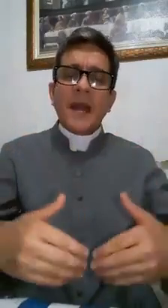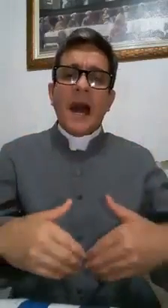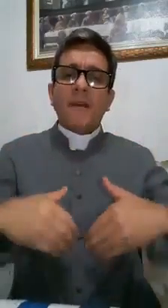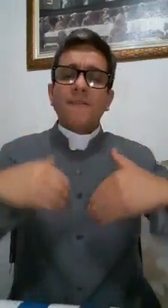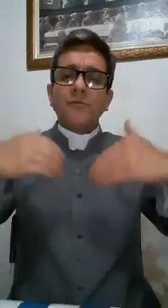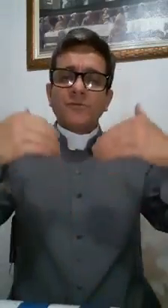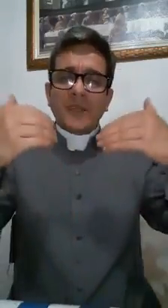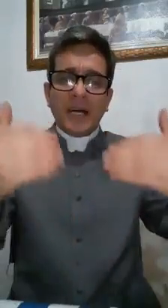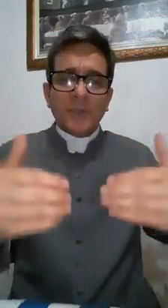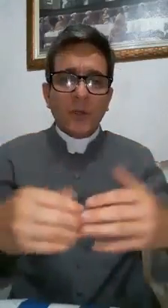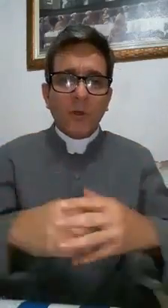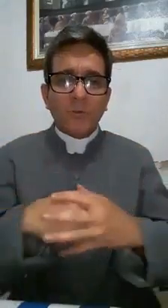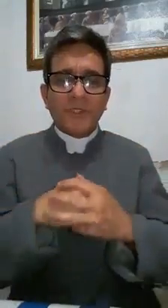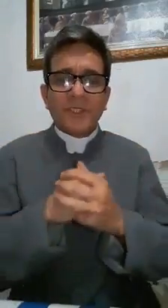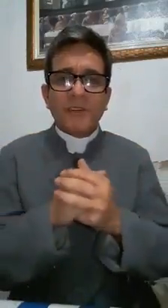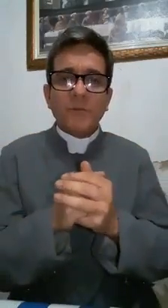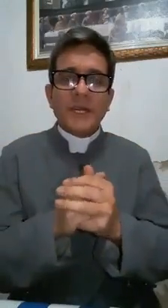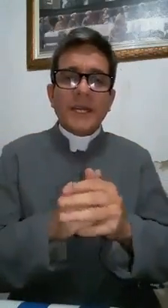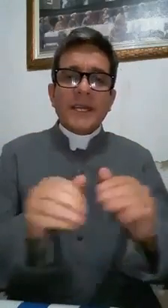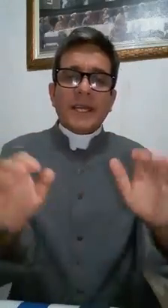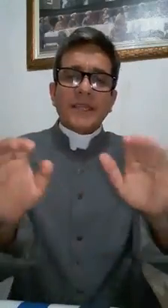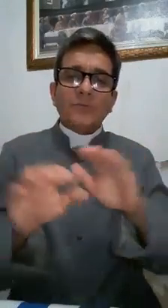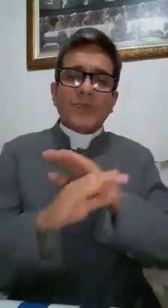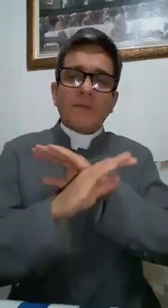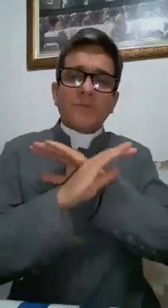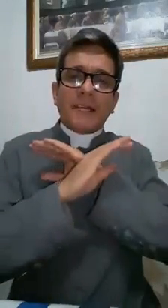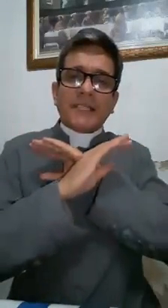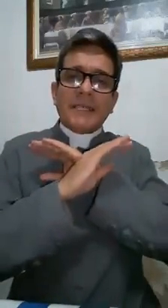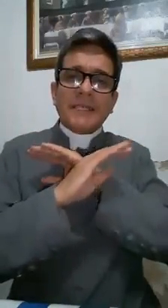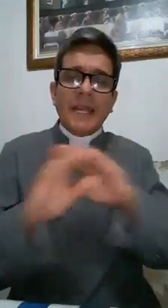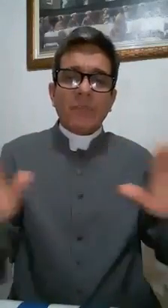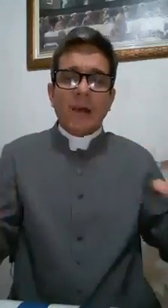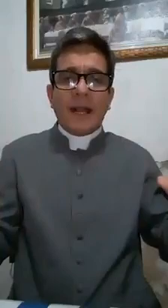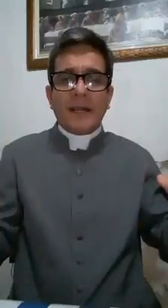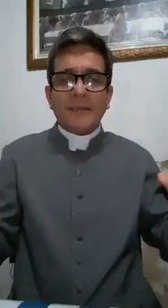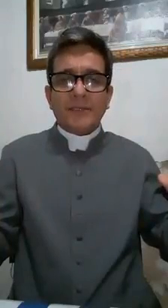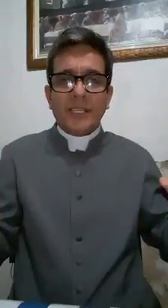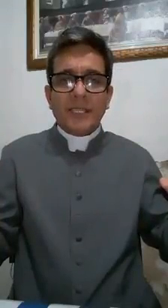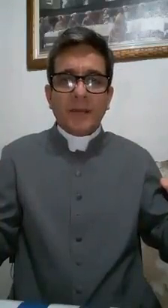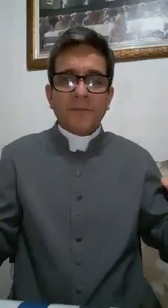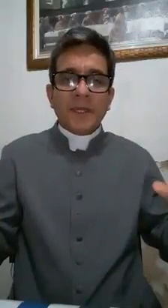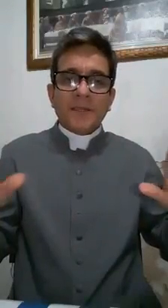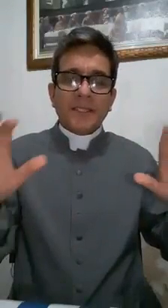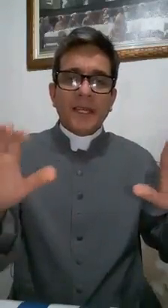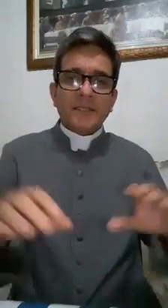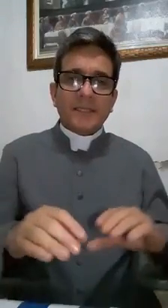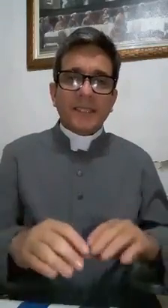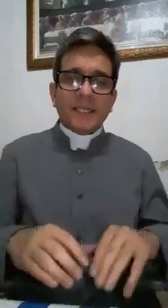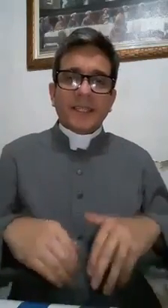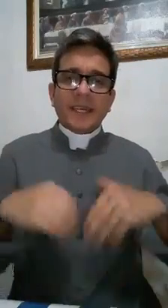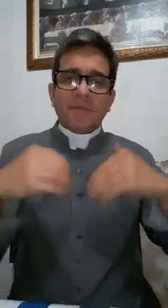afundado em corrupção e que não temos mais nenhuma garantia diante da